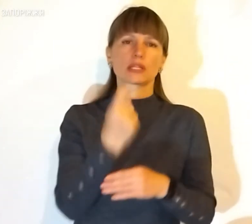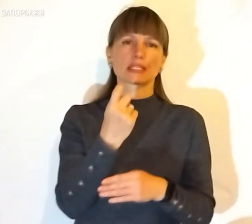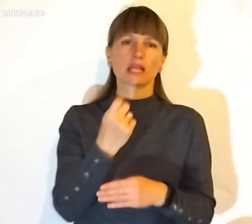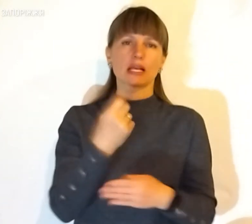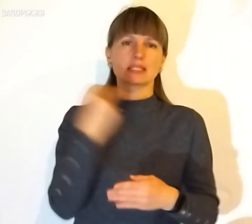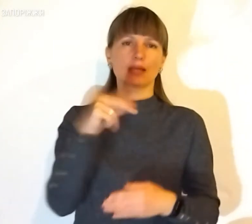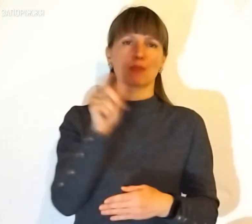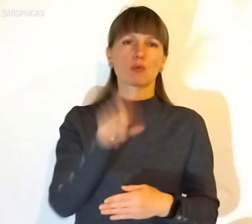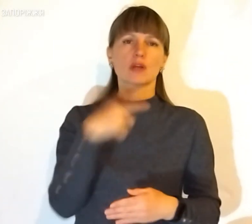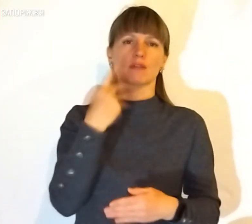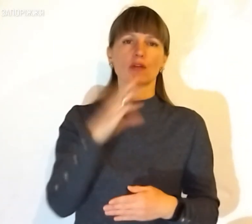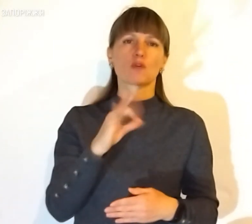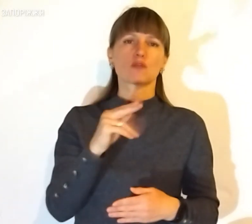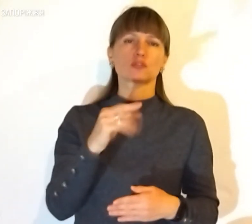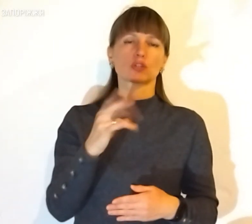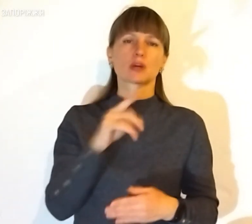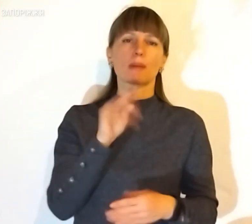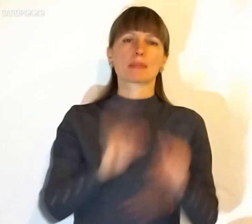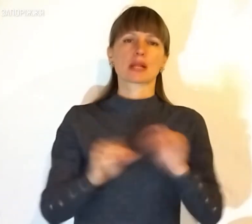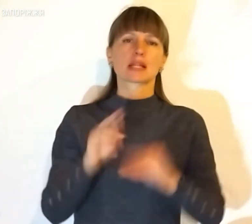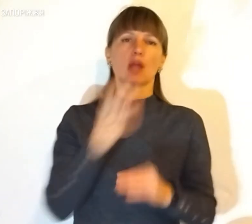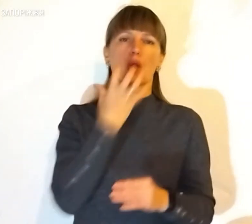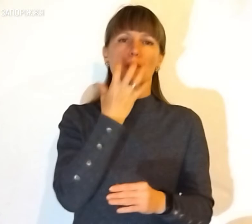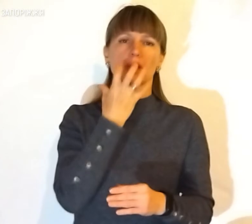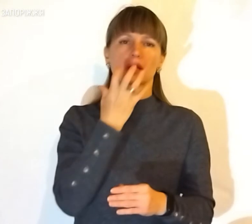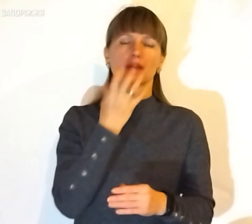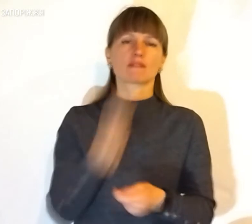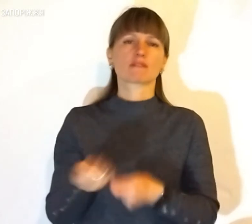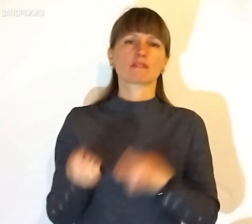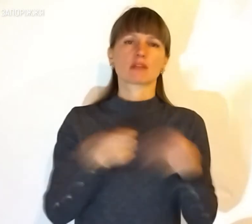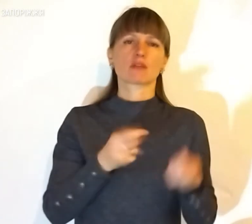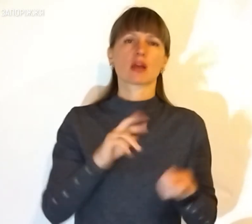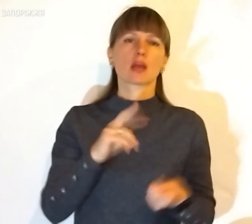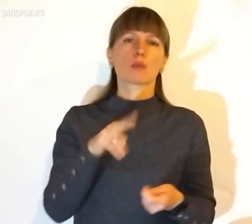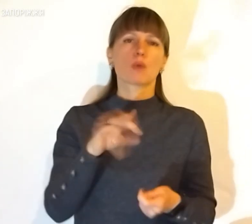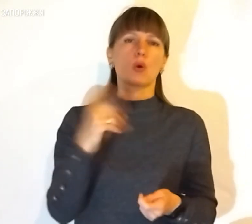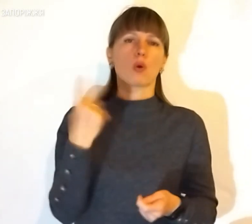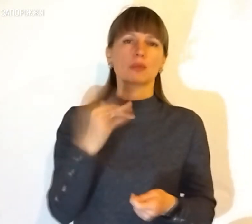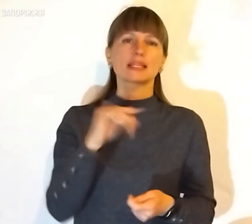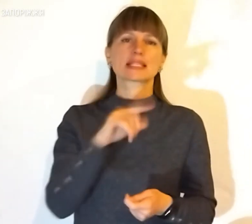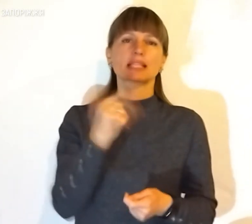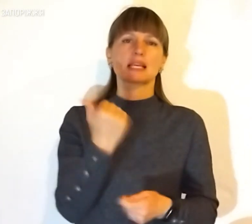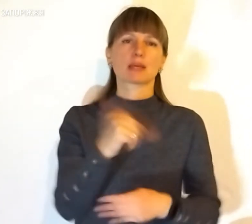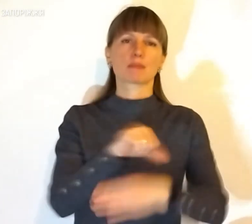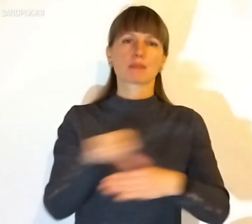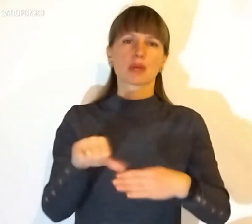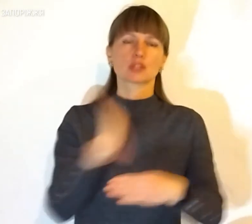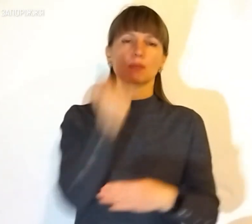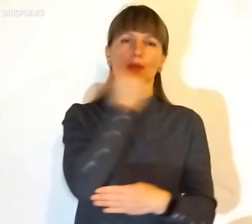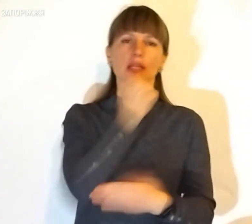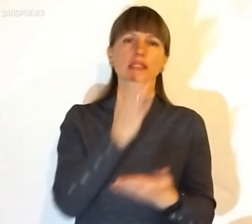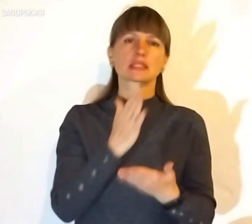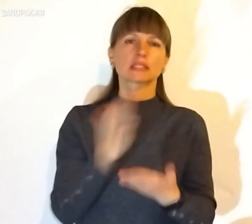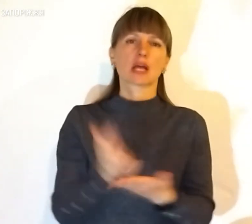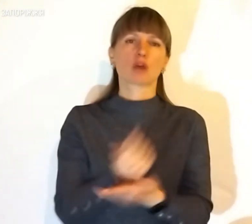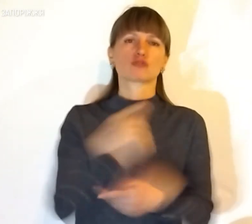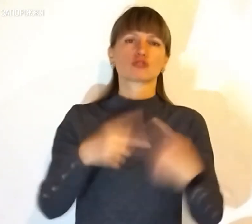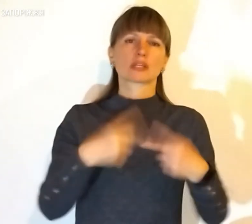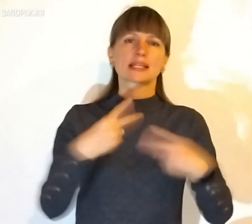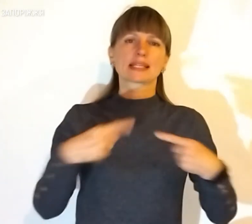Геннадій Вовченко. За його словами, прилади для обігріву відвозять як по області, так і за інні межі. Матеріали знаходять через різні підприємства.